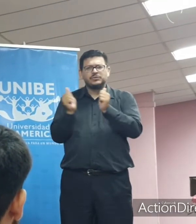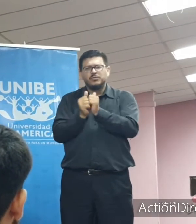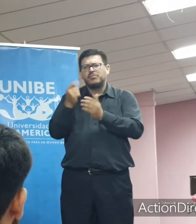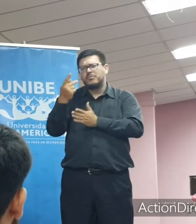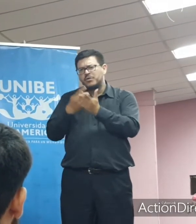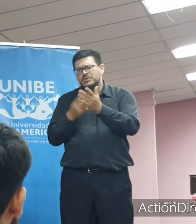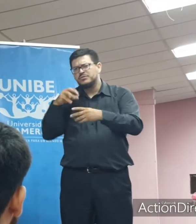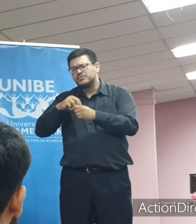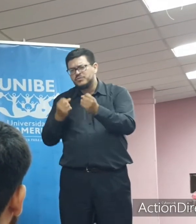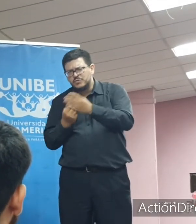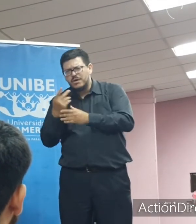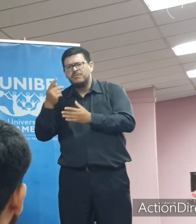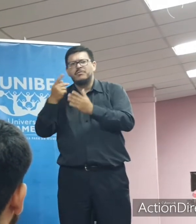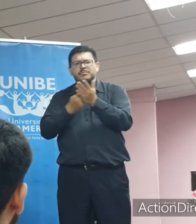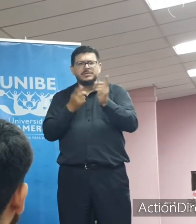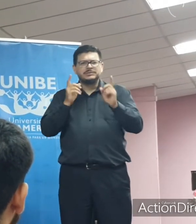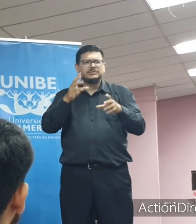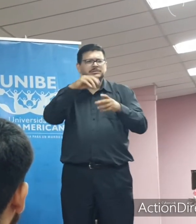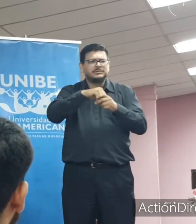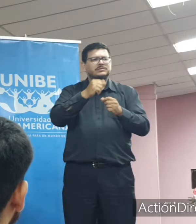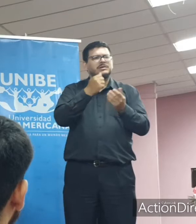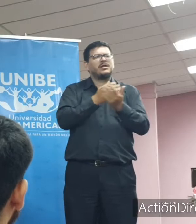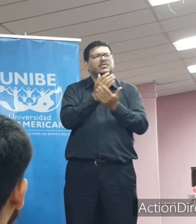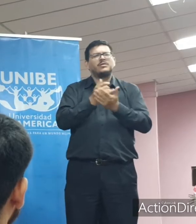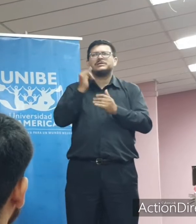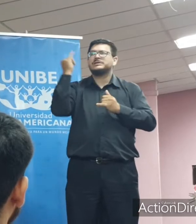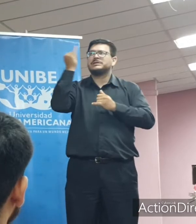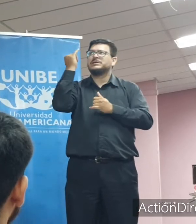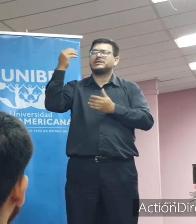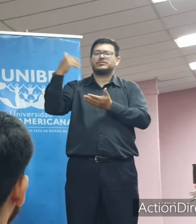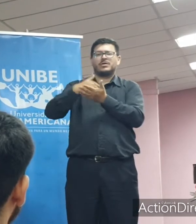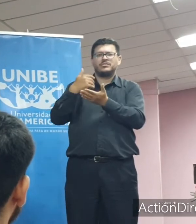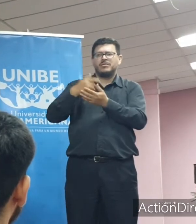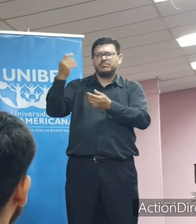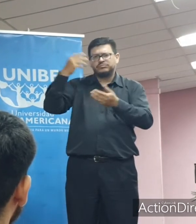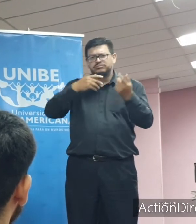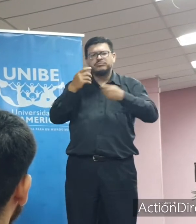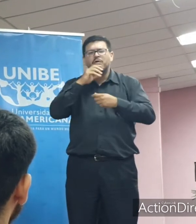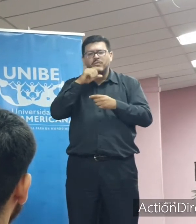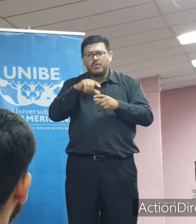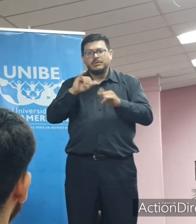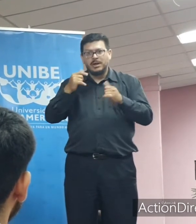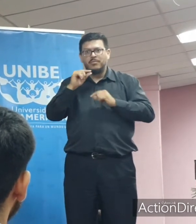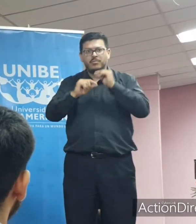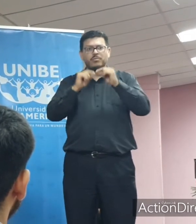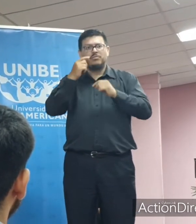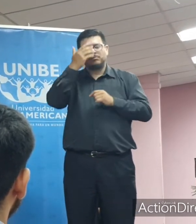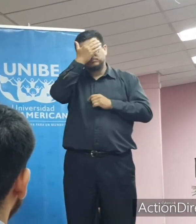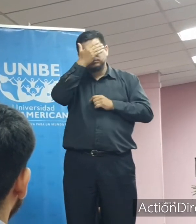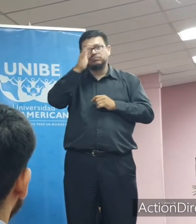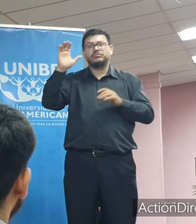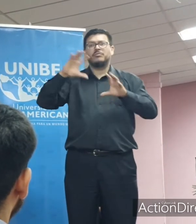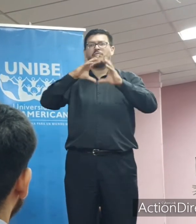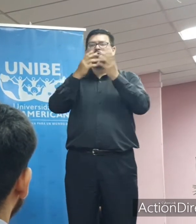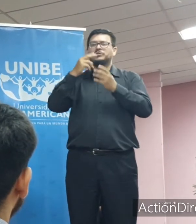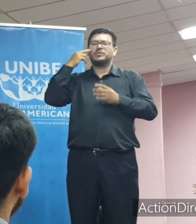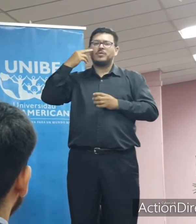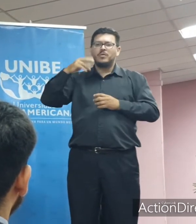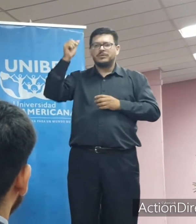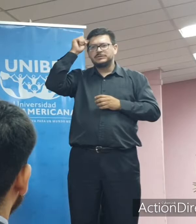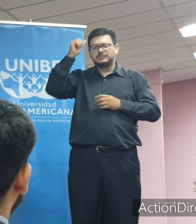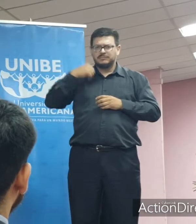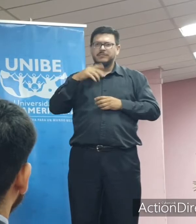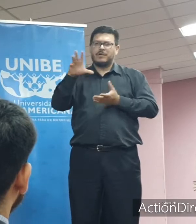a través de las experiencias de aportes internacionales, tienen posibilidad de conocer el mundo, de transformar sus